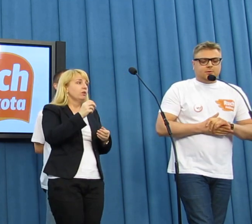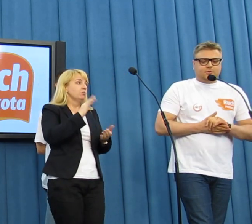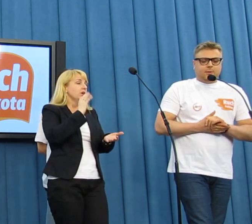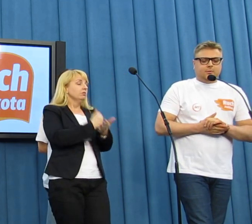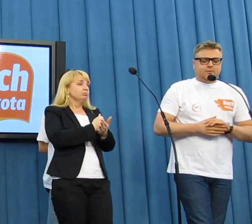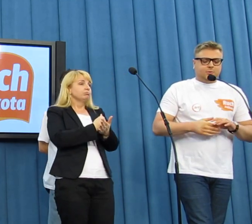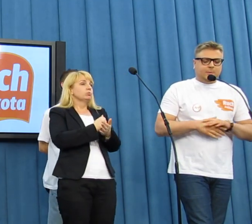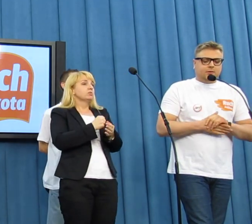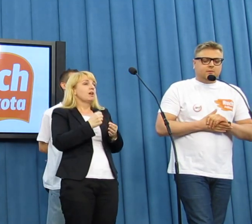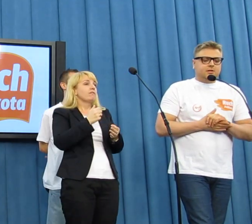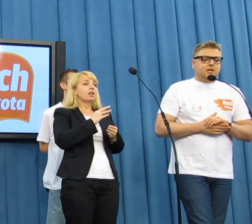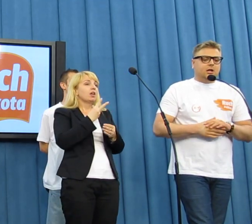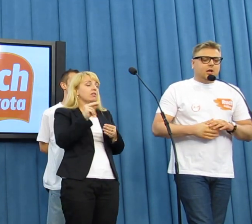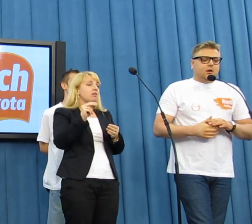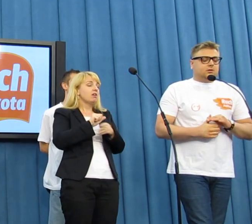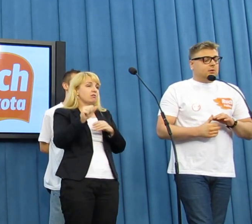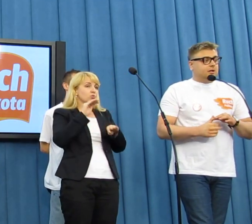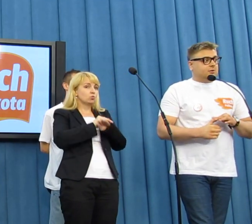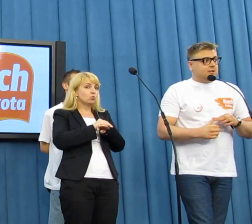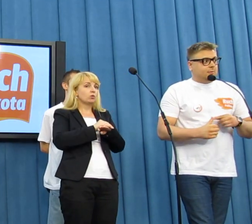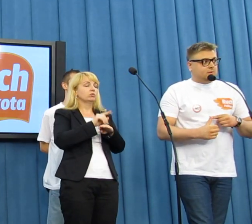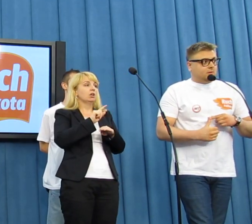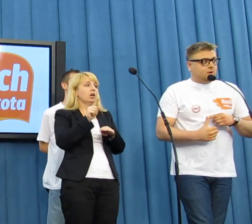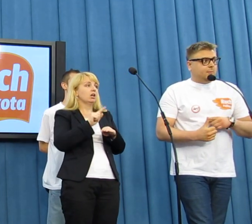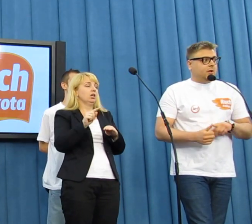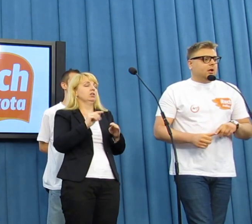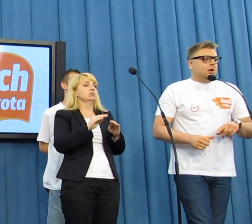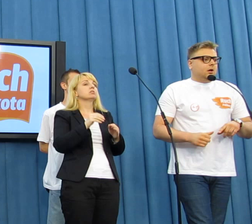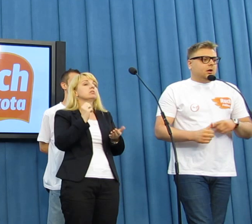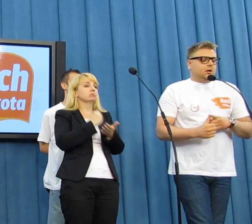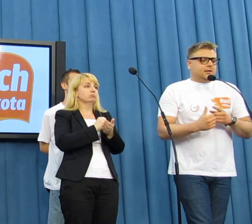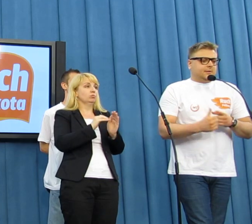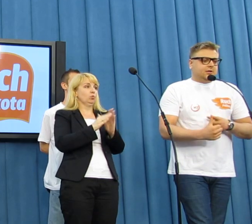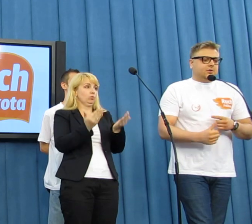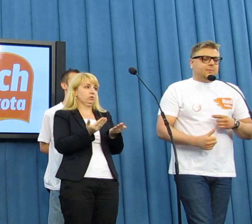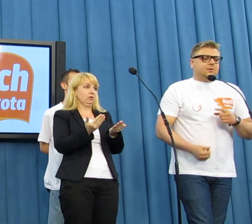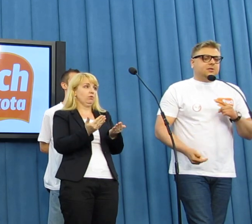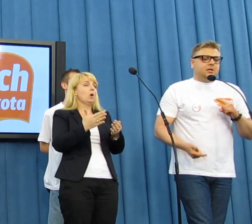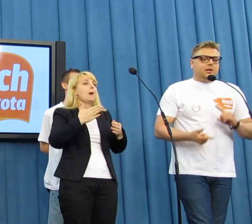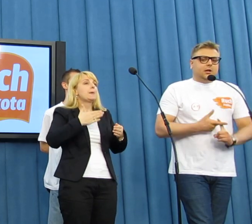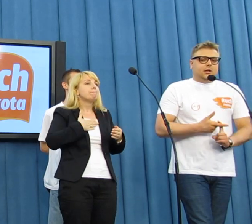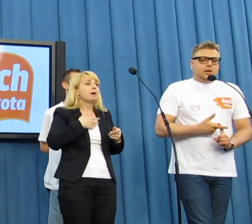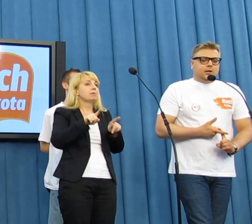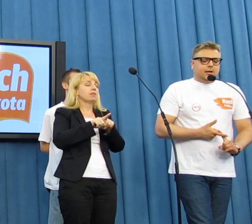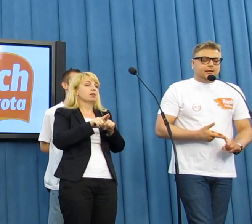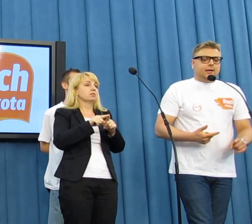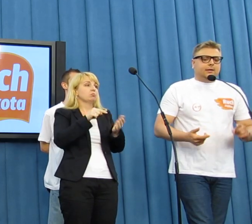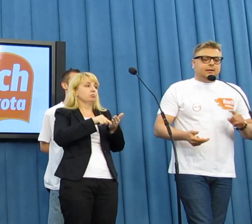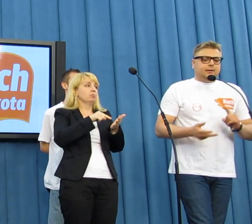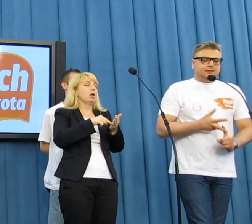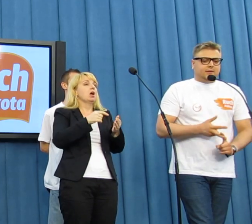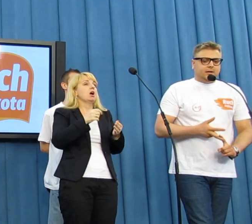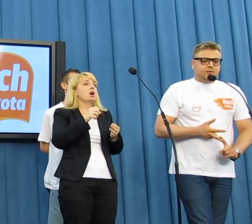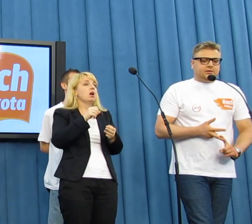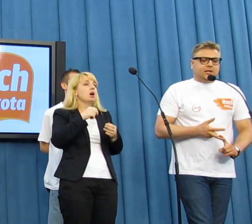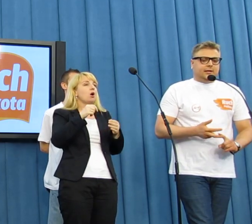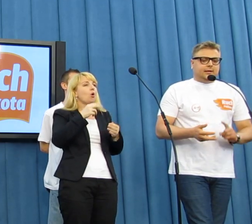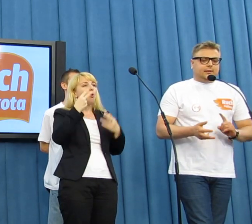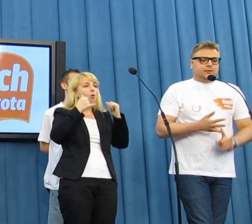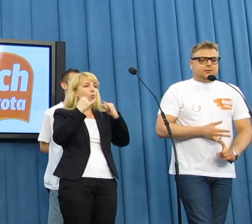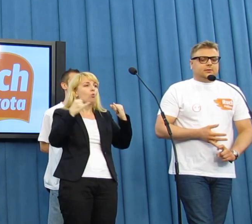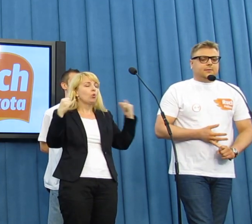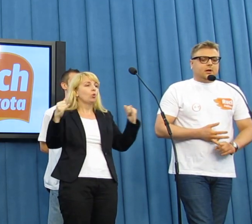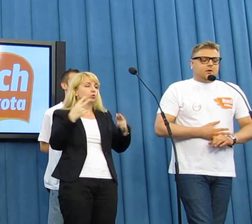z Konstytucją. Otóż mamy mnóstwo przypadków, gdzie osoby leczą się za pomocą konopi na spastyczność mięśni, na ADHD, na stwardnienie